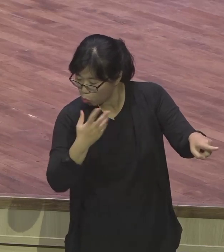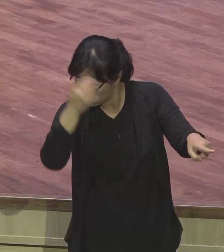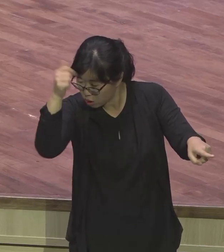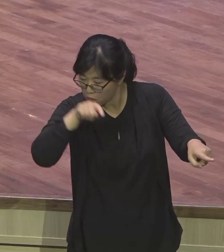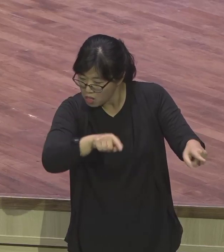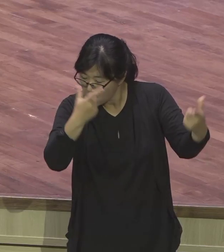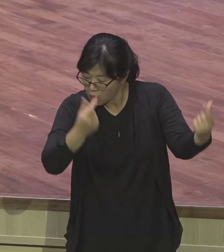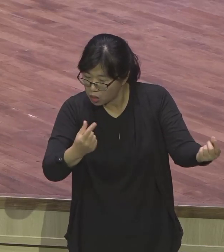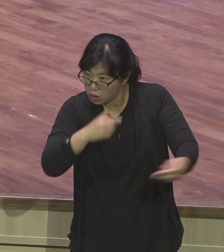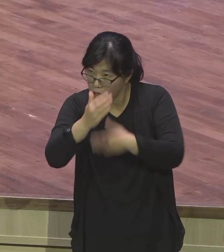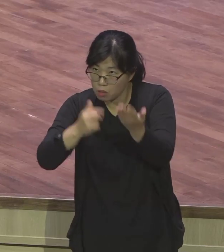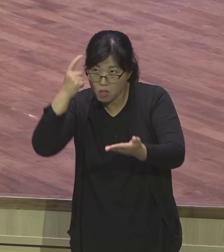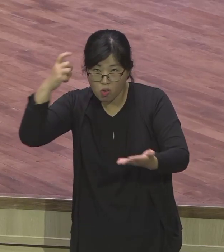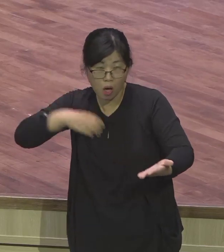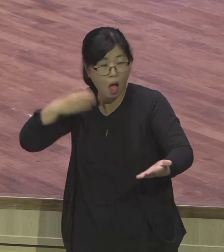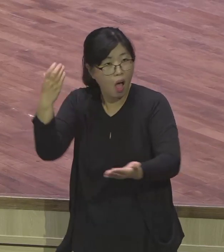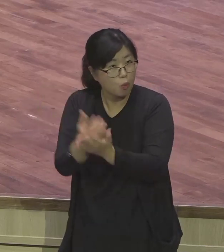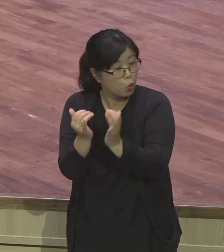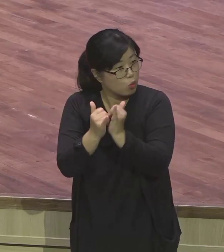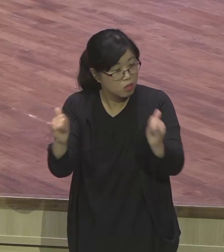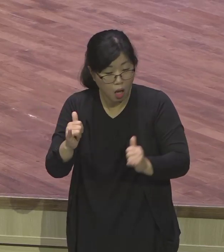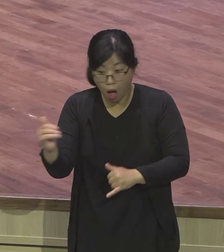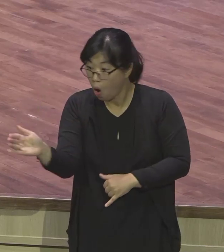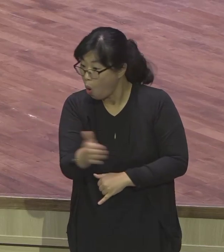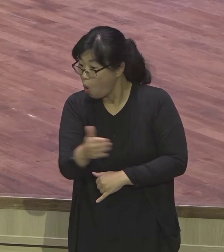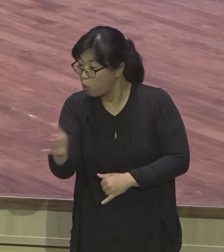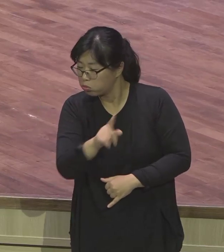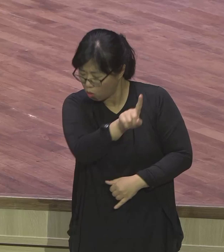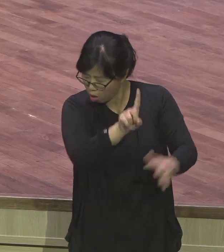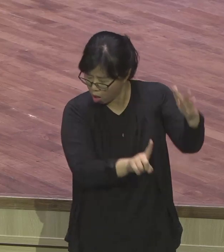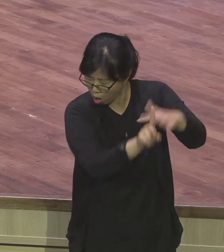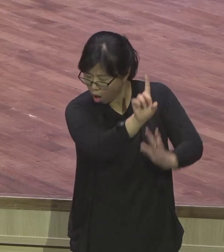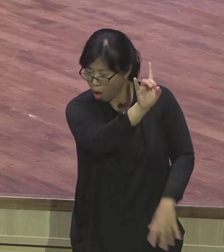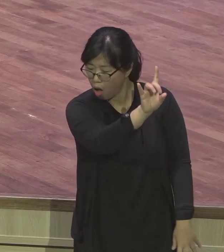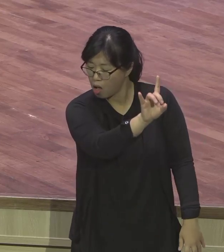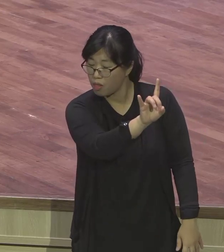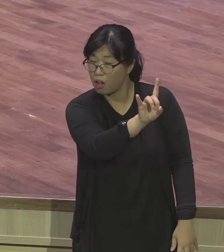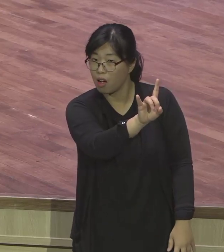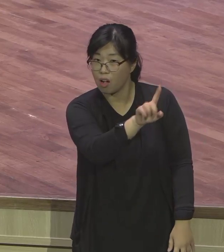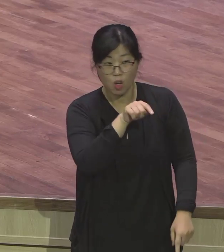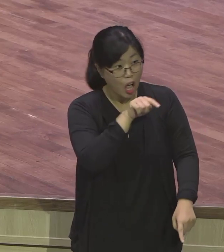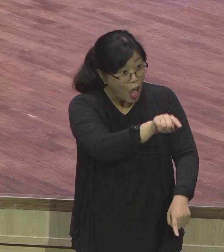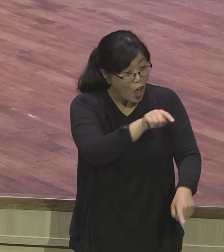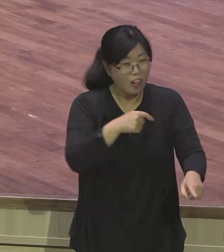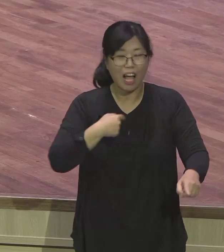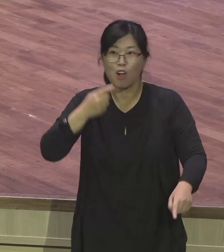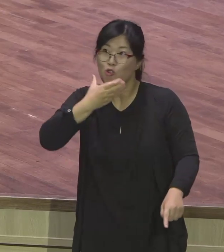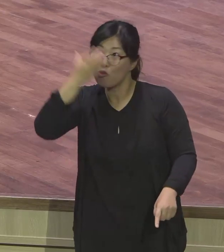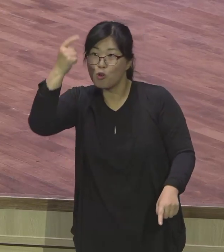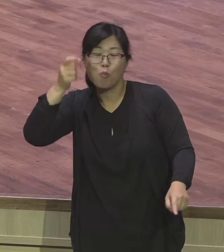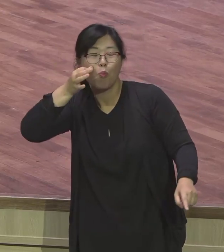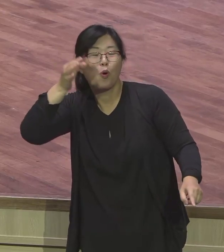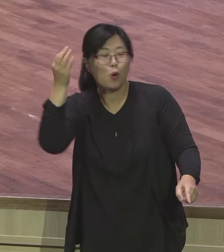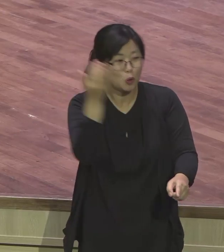요섭에게 하나님이 모든 것을 내게 보이셨으니 너와 같이 명철하고 지혜는 자가